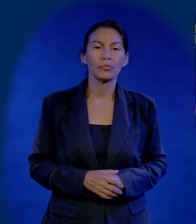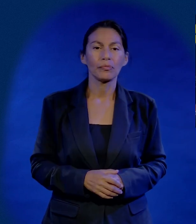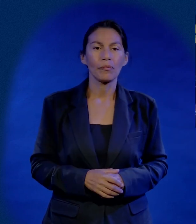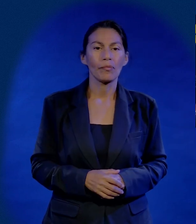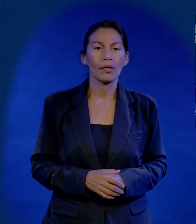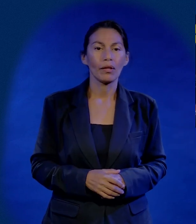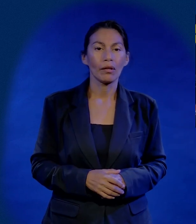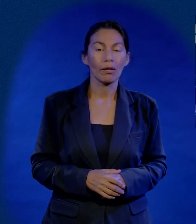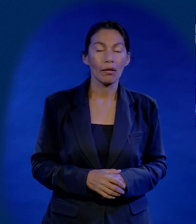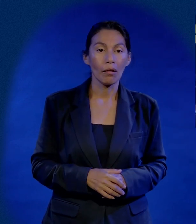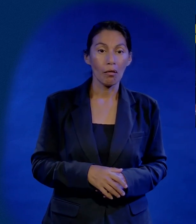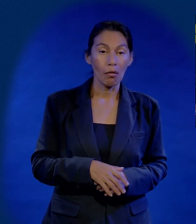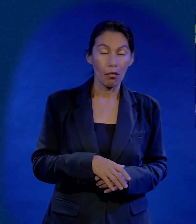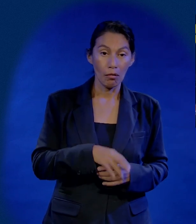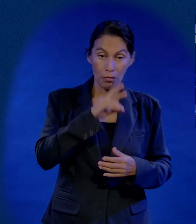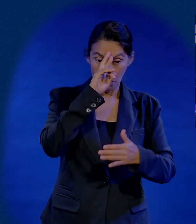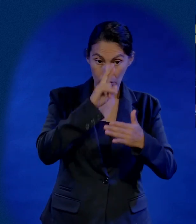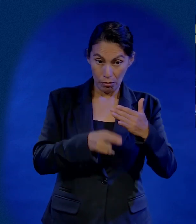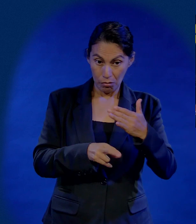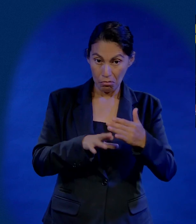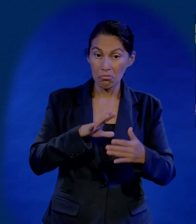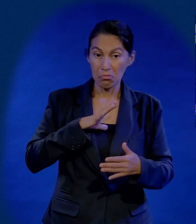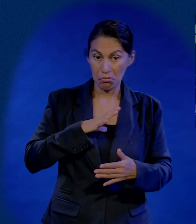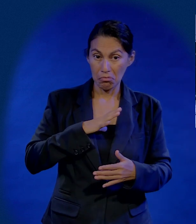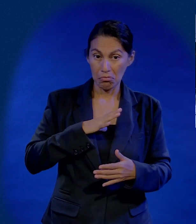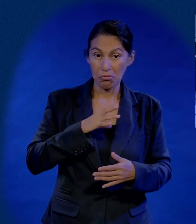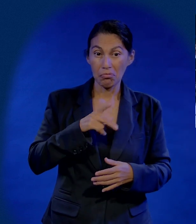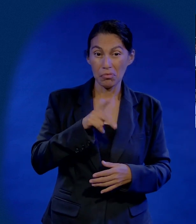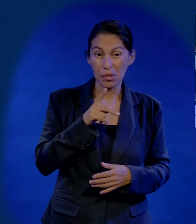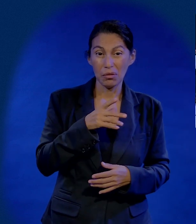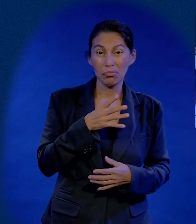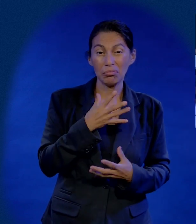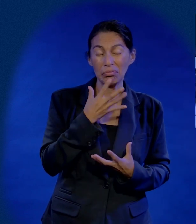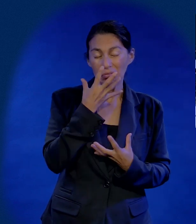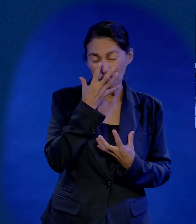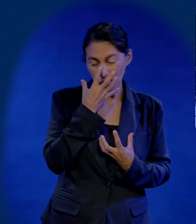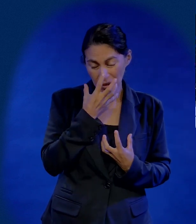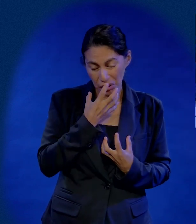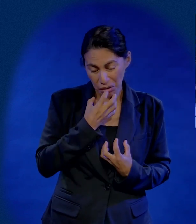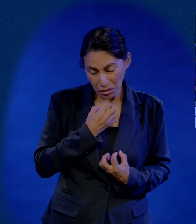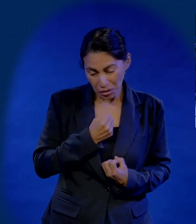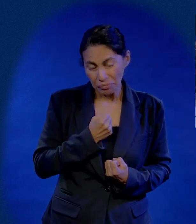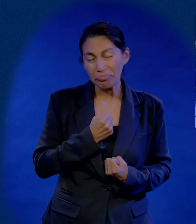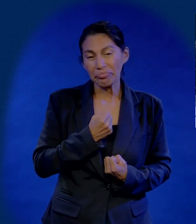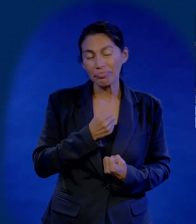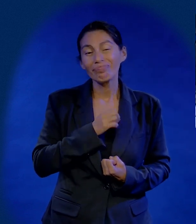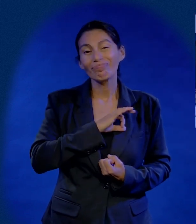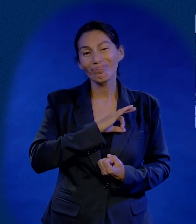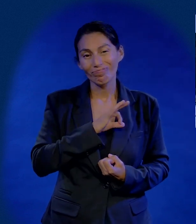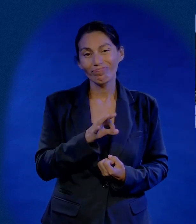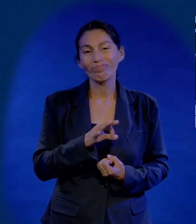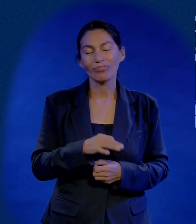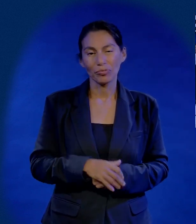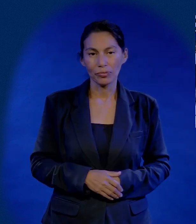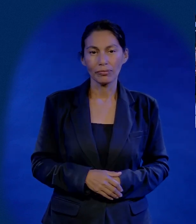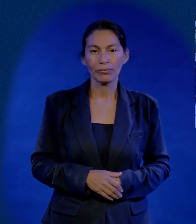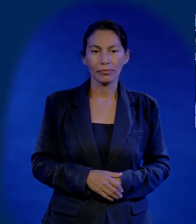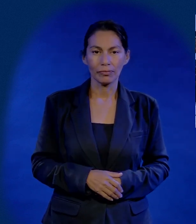Es posible tener una religión y vivir amargado con ella. Y Jesús está colocando este escenario. Pero si